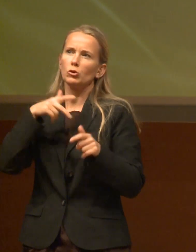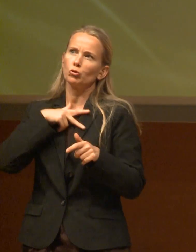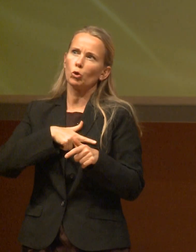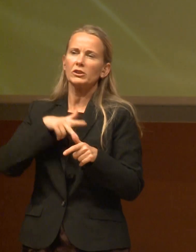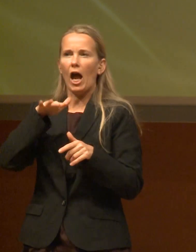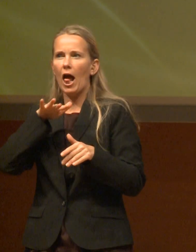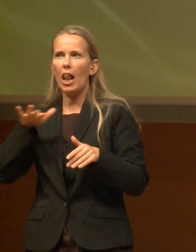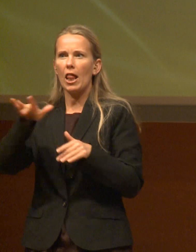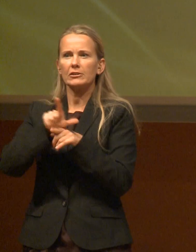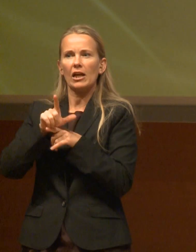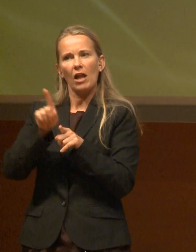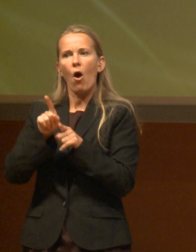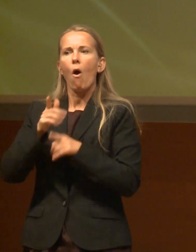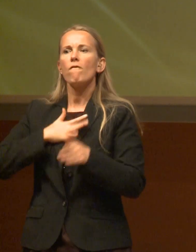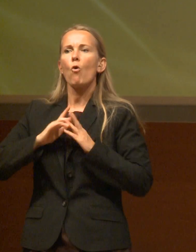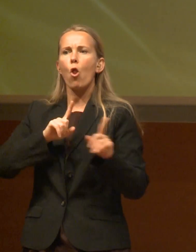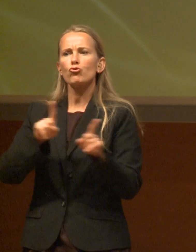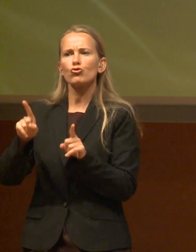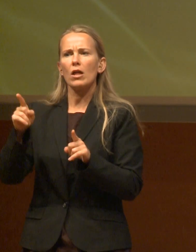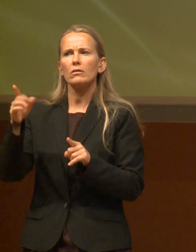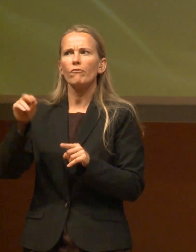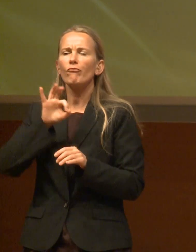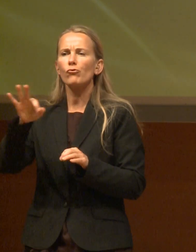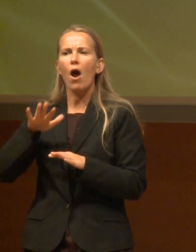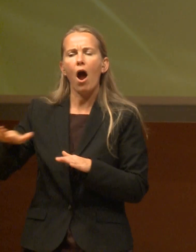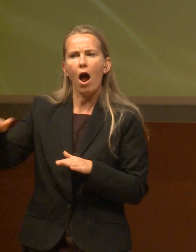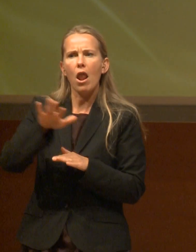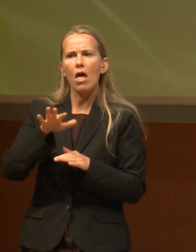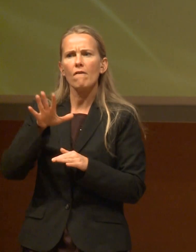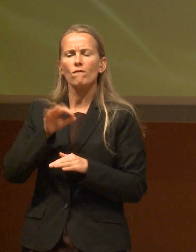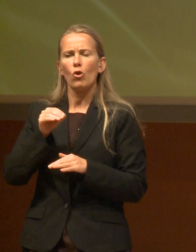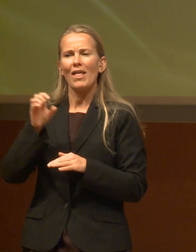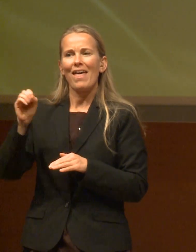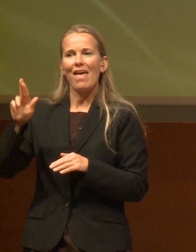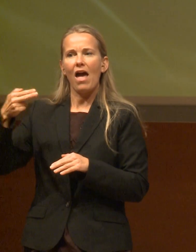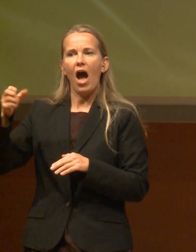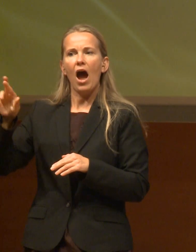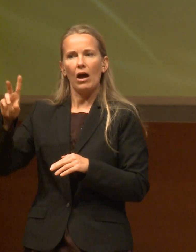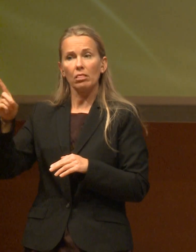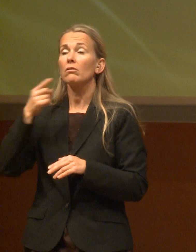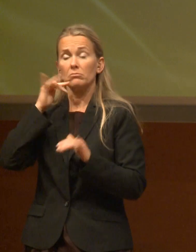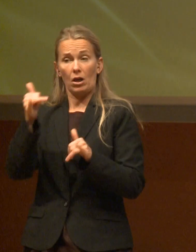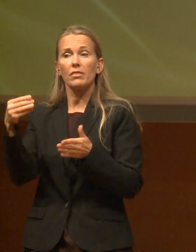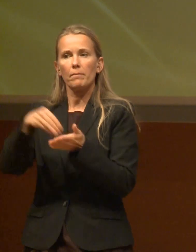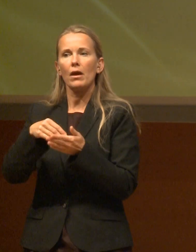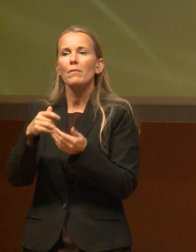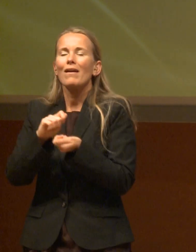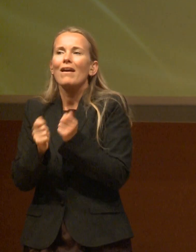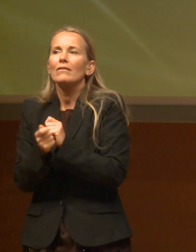haben sogar bei Wohlstand für alle von Ludwig Erhard durchaus Platz. Was sich geändert hat, ist